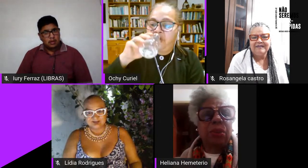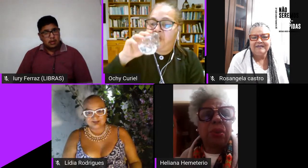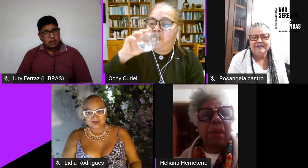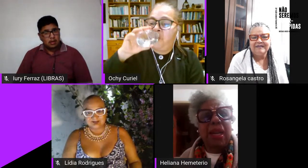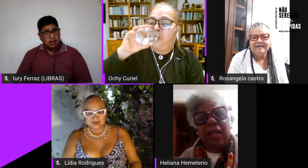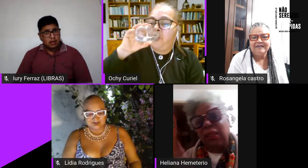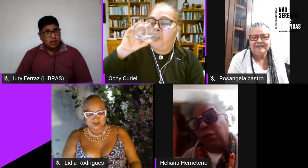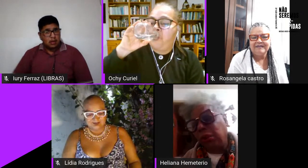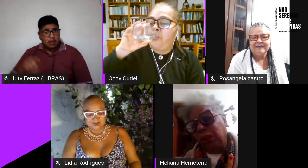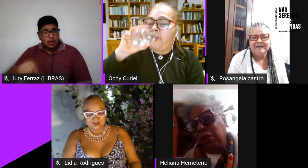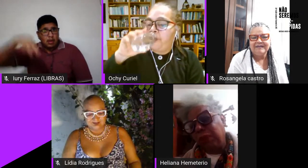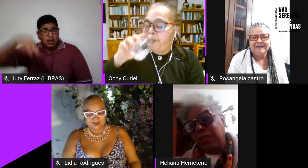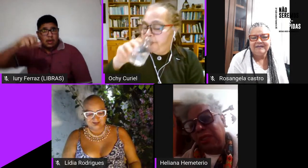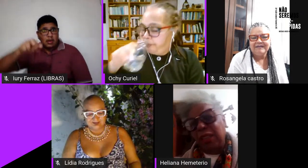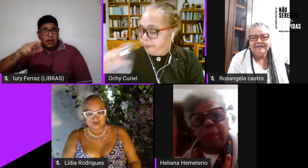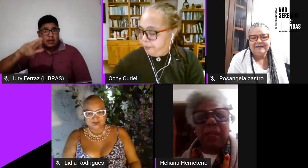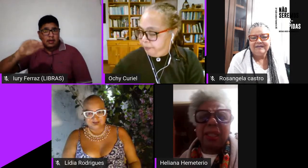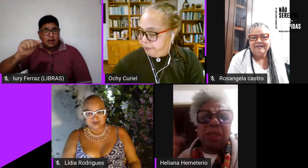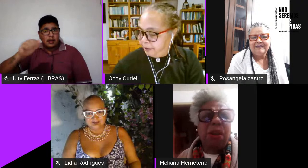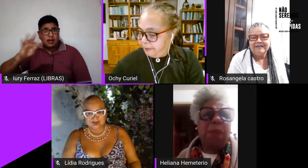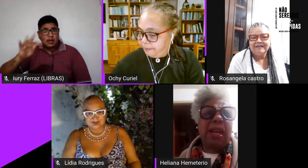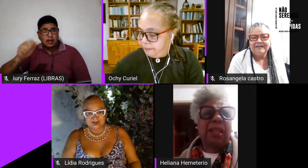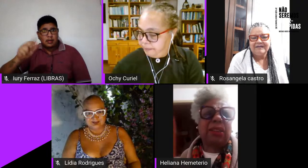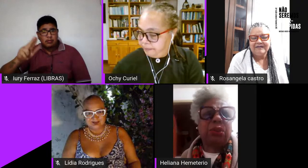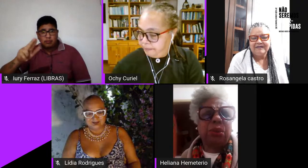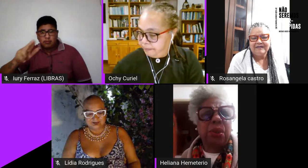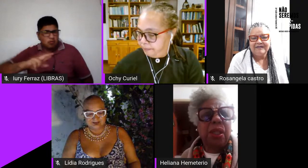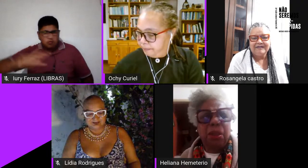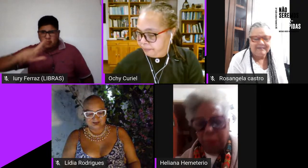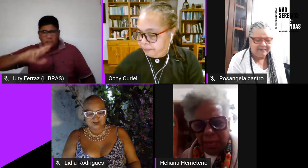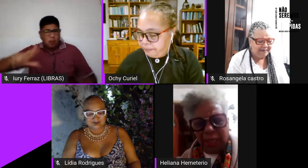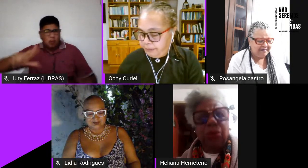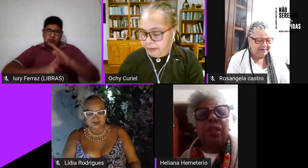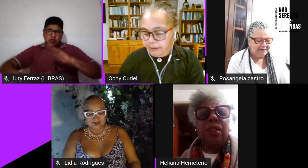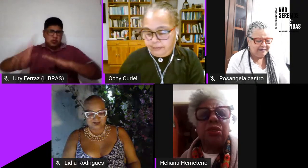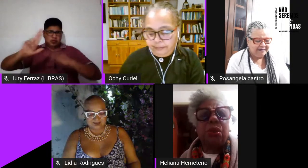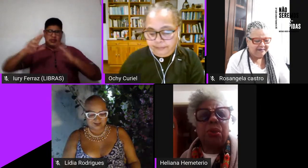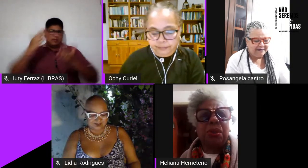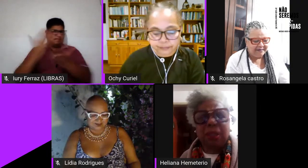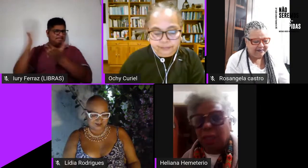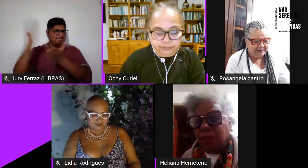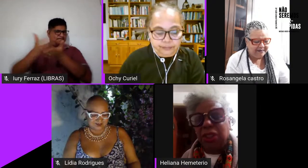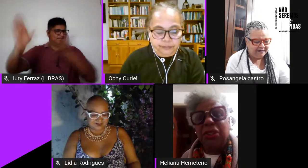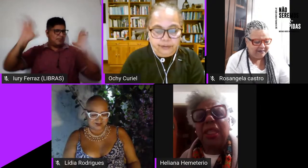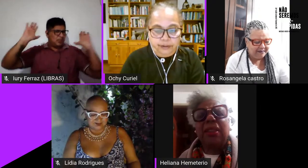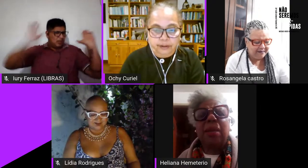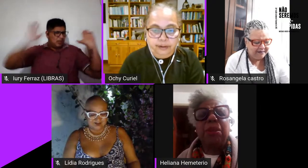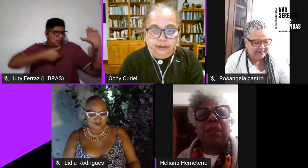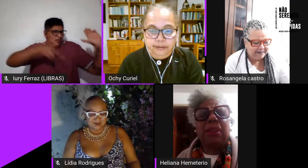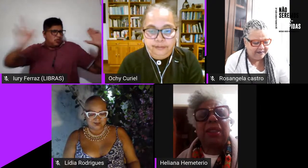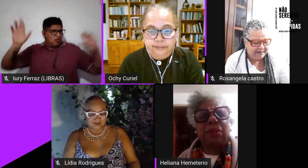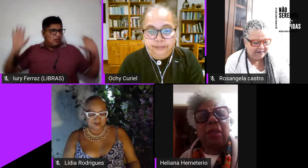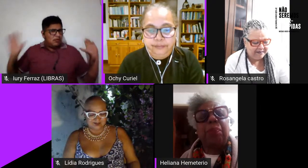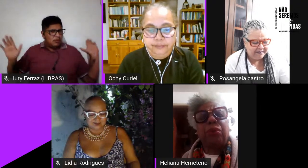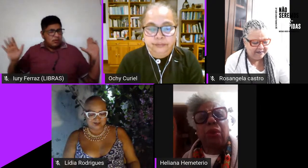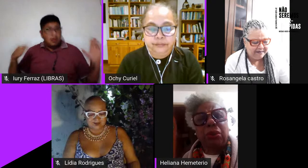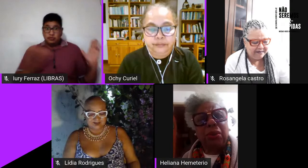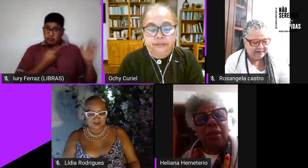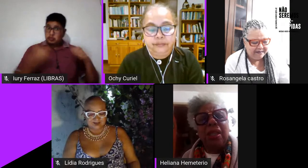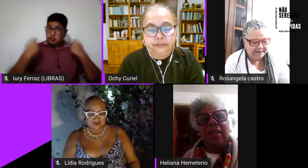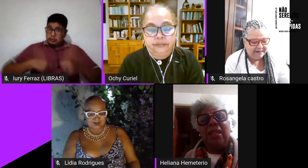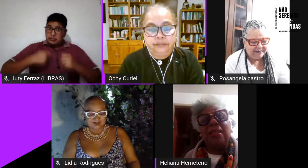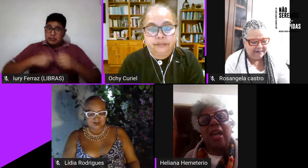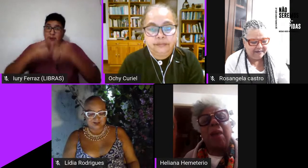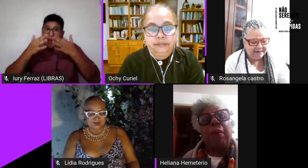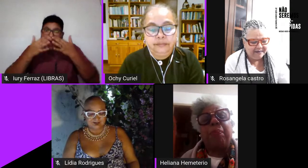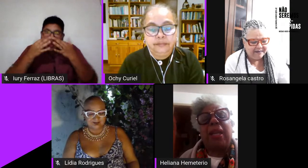maracatu maracatu da Universidade do Paraná não é um maracatu um maracatu religioso então a gente tem que estar muito atento o tempo todo